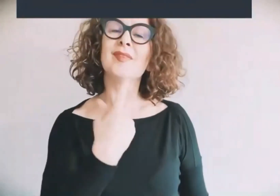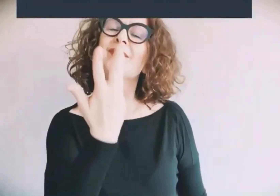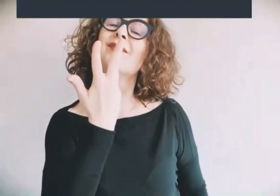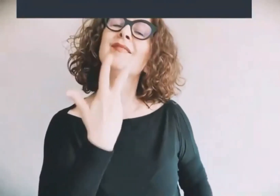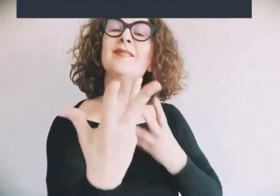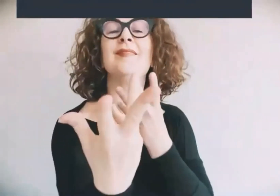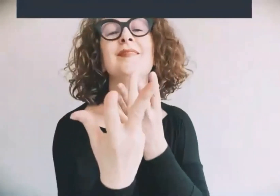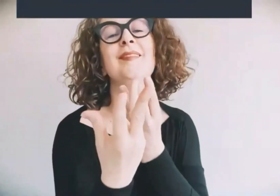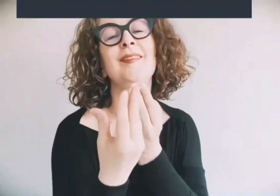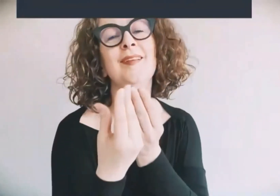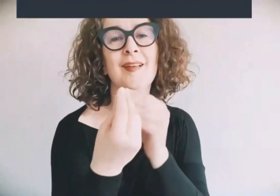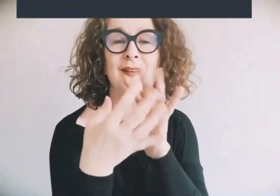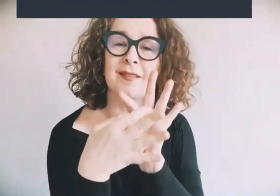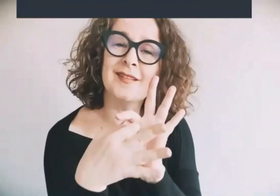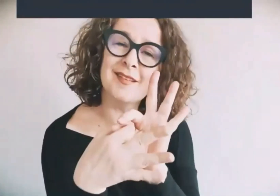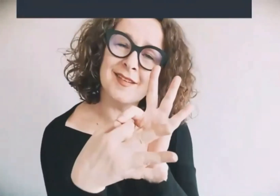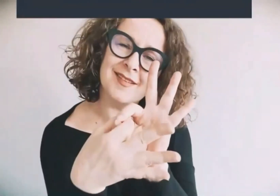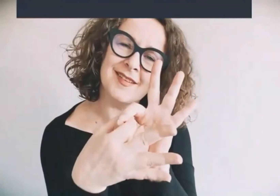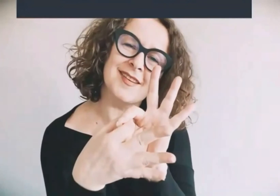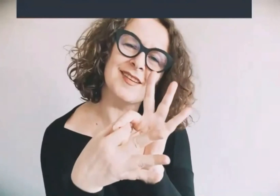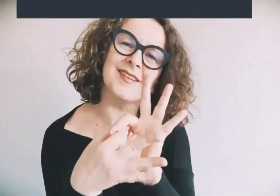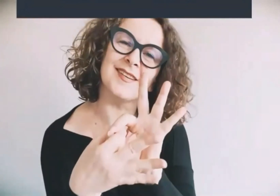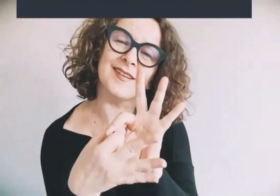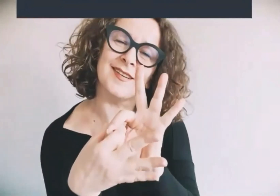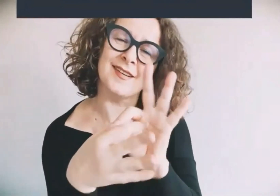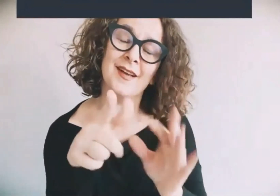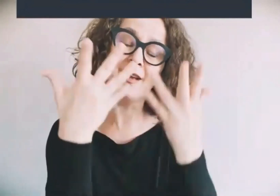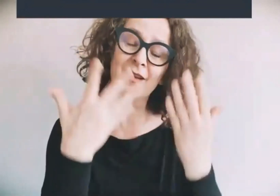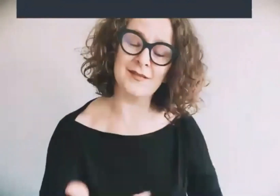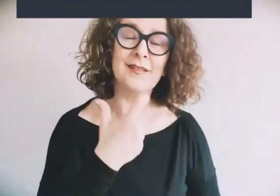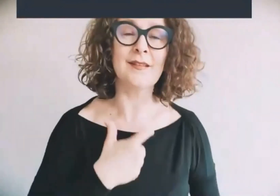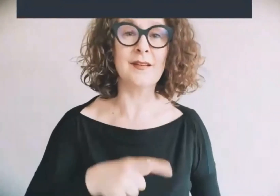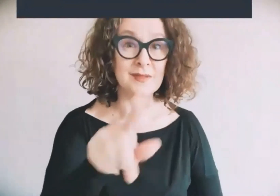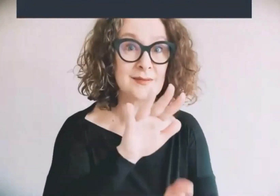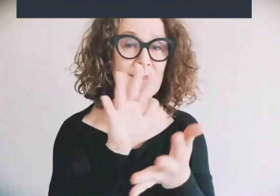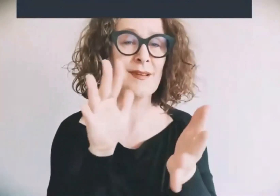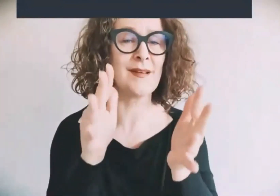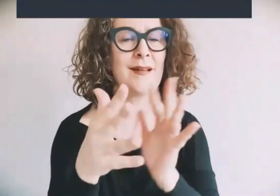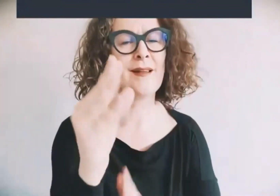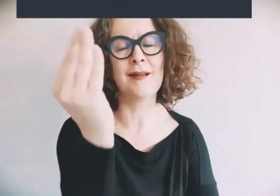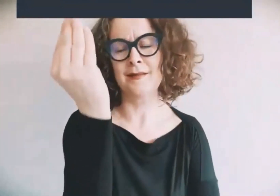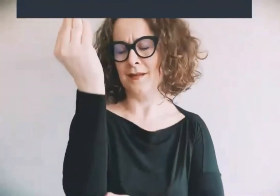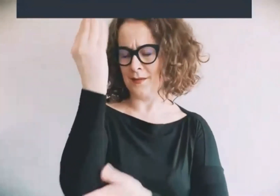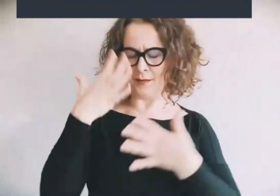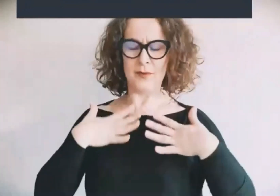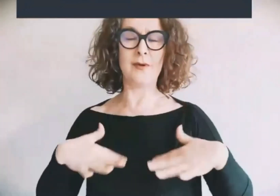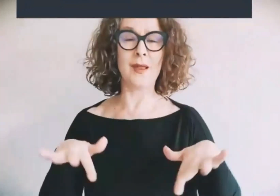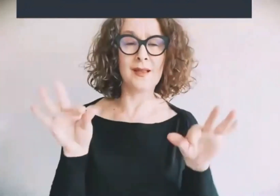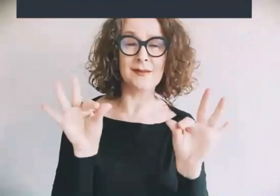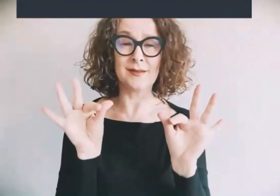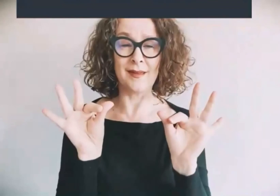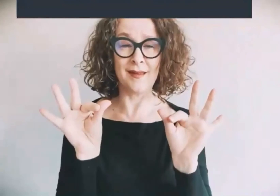voglio che tu sia mia complice discreta accettami e sarai con mia